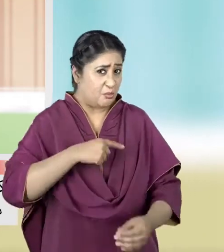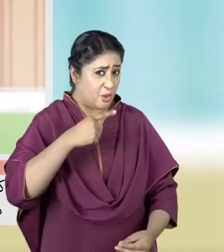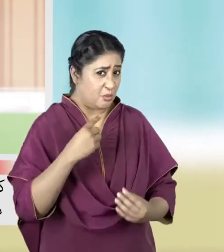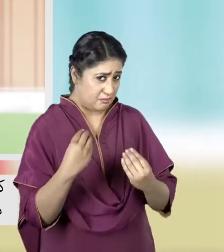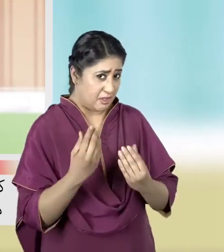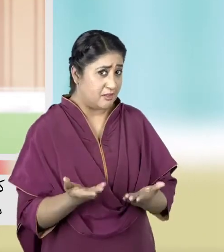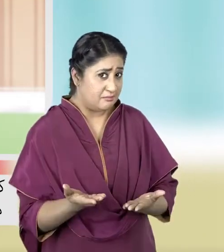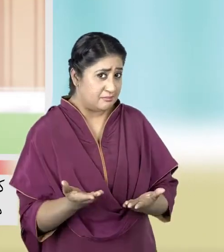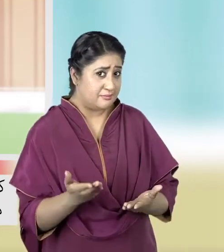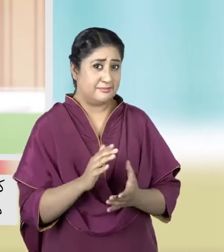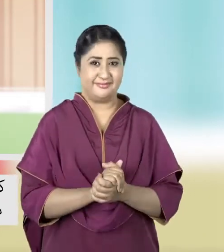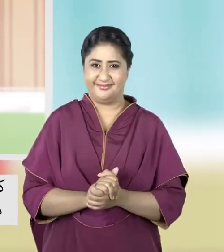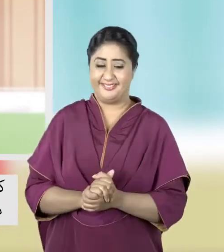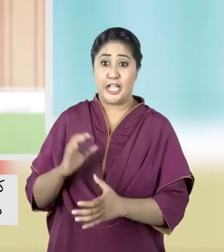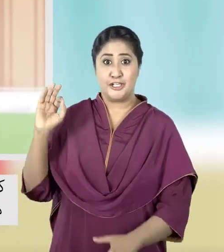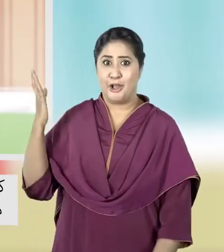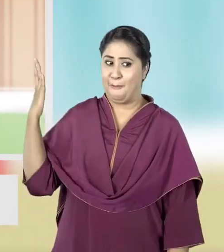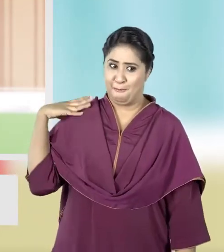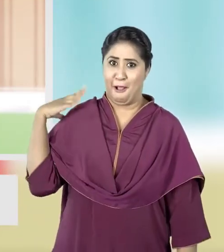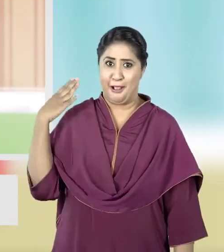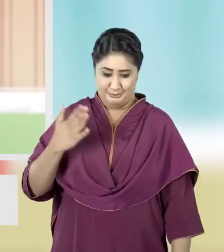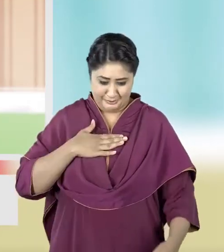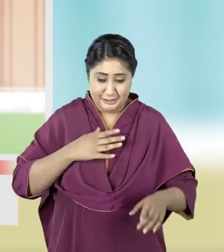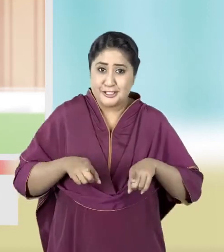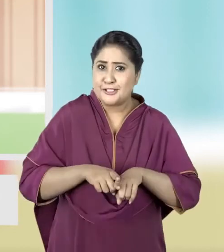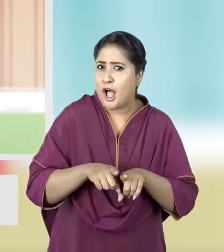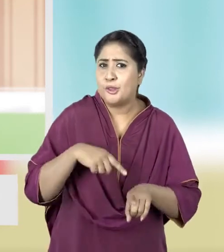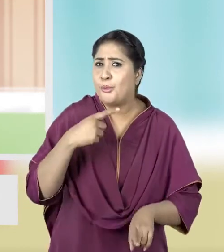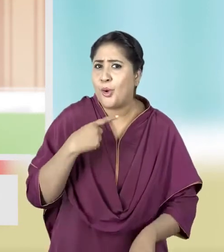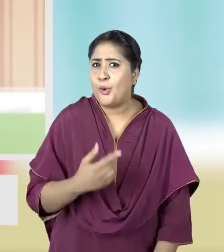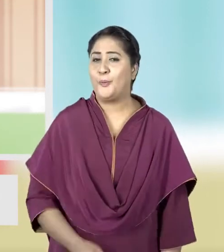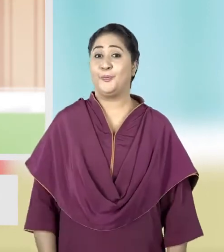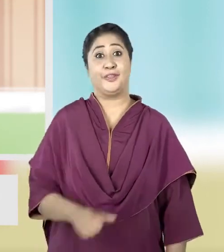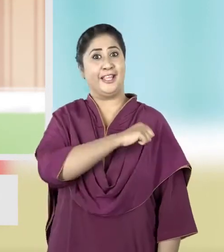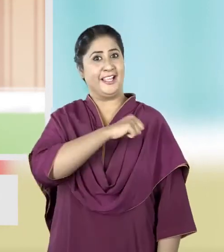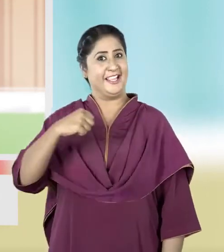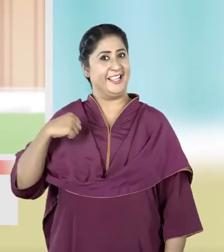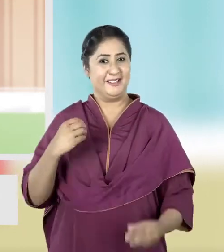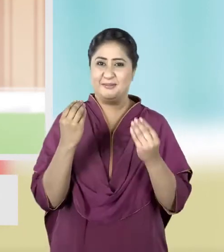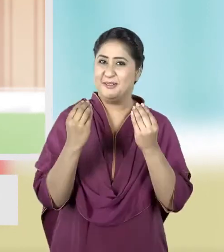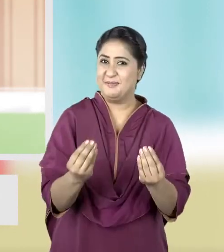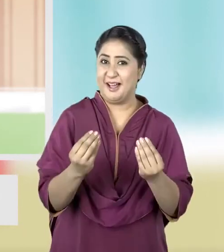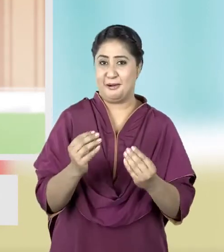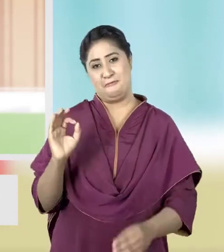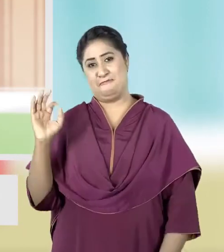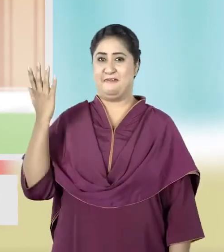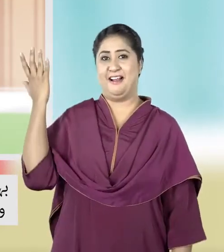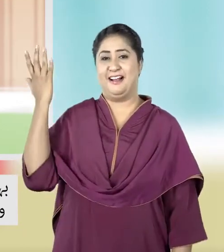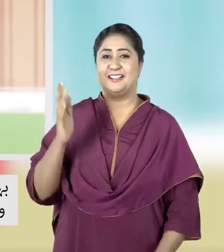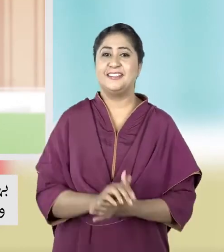मदद कर सकते हैं शाब बाश मेरे साथ कहो ईद मुबारक बहुत आला